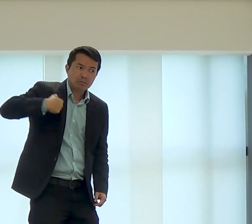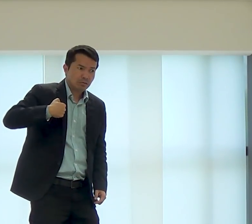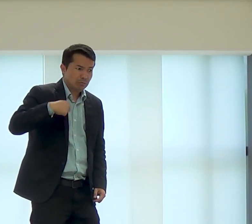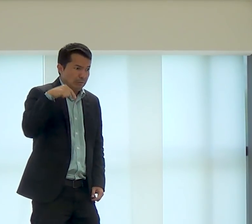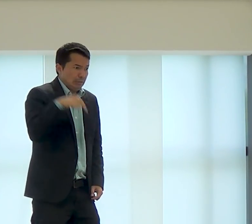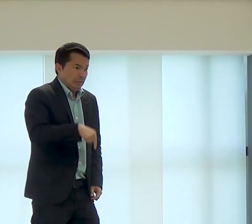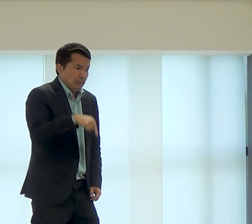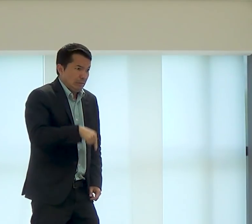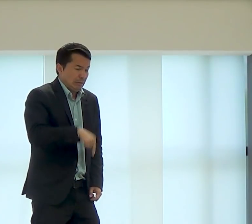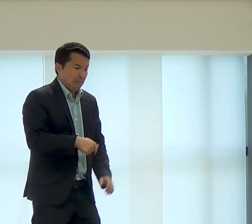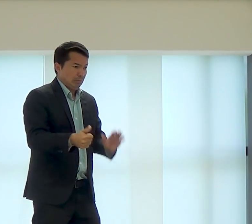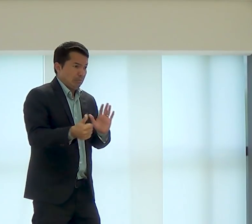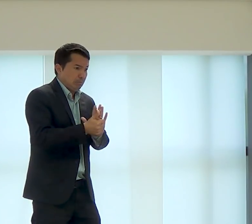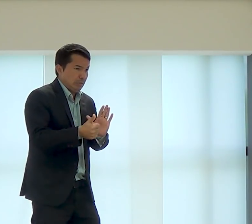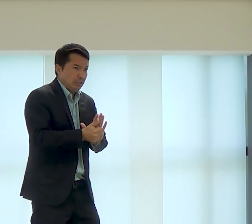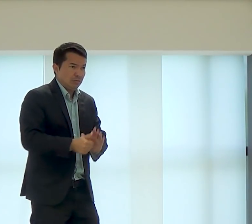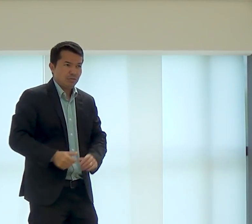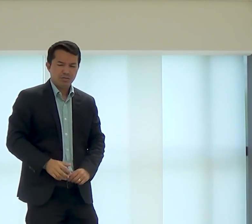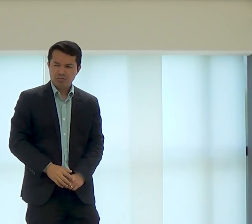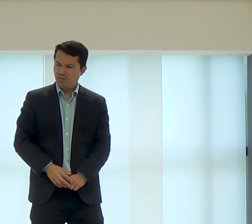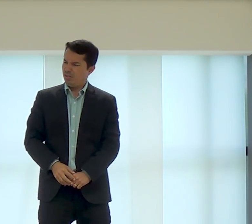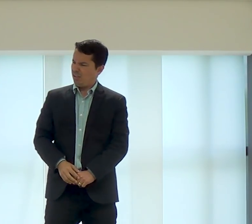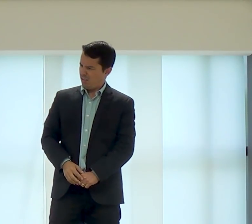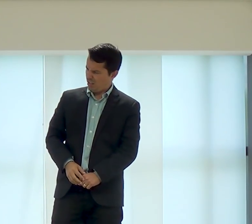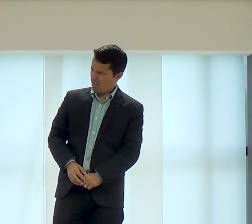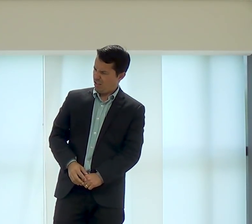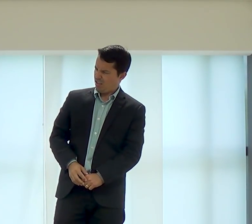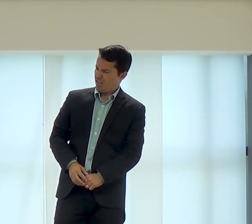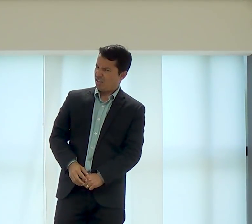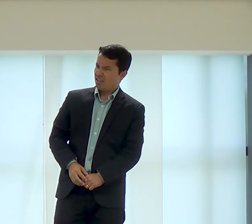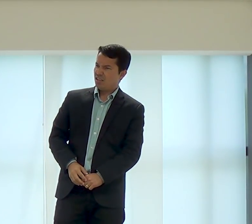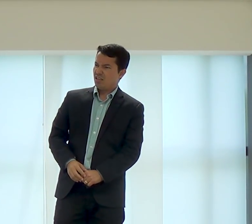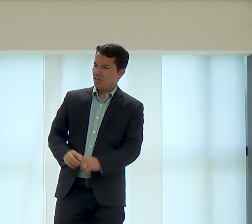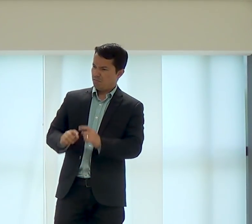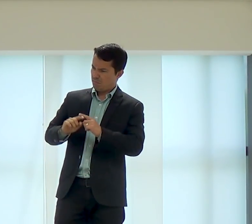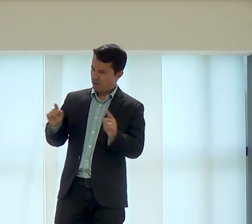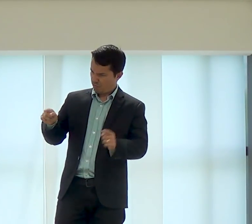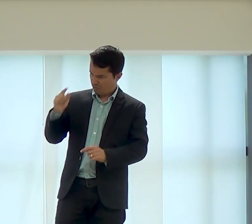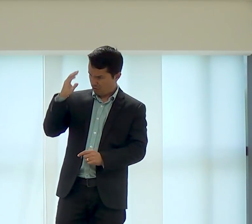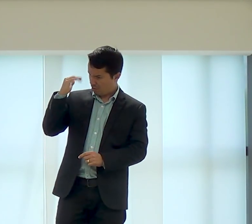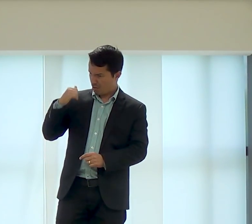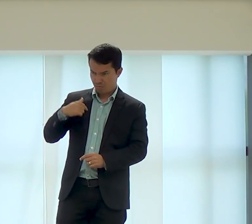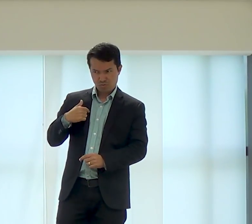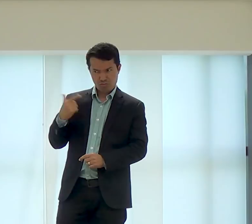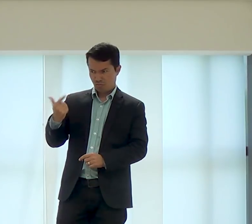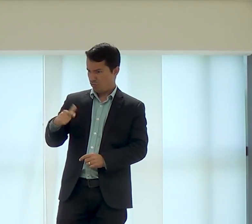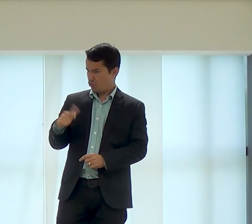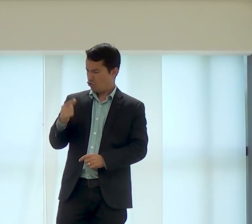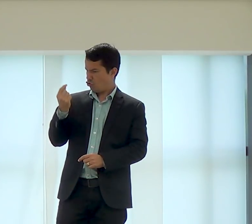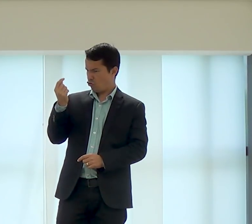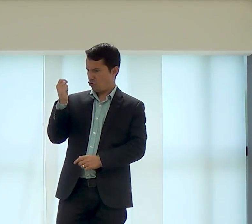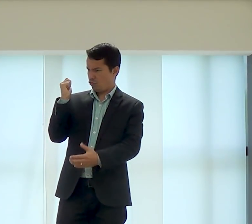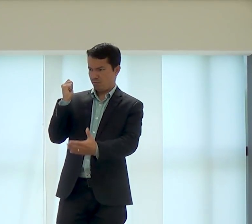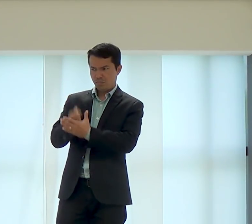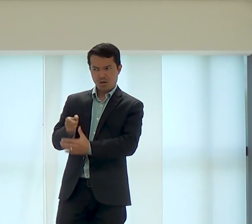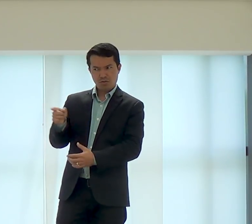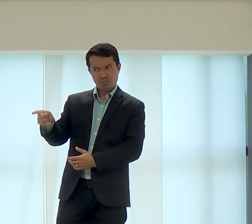desculpa, Deus mandou que eu viesse para cá, e eu falei, ah é, mas você sabe que eu não tenho